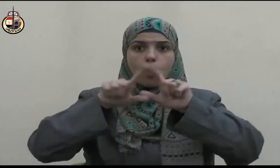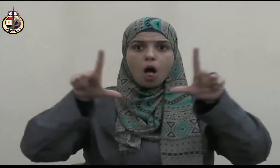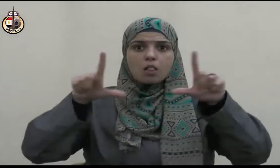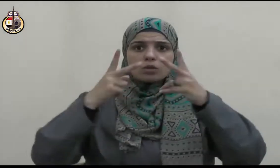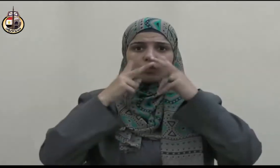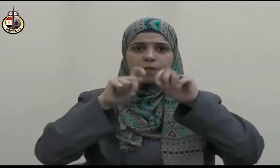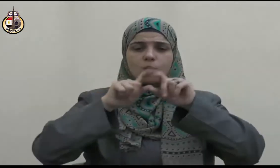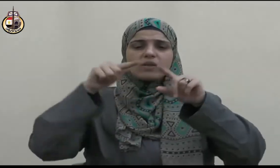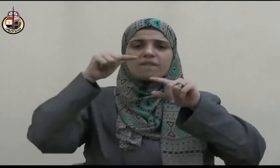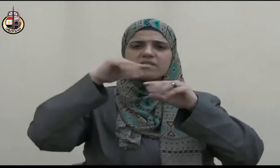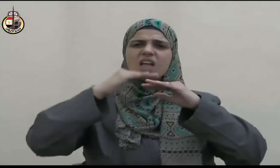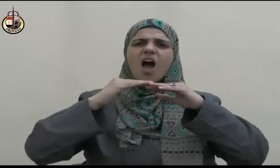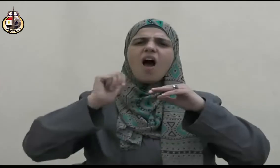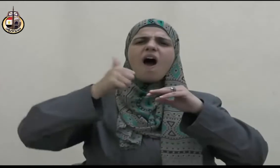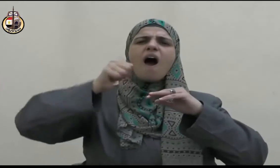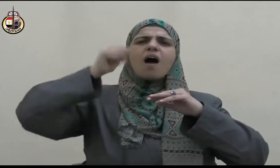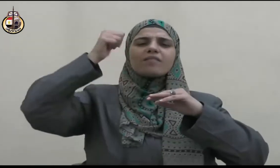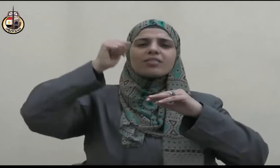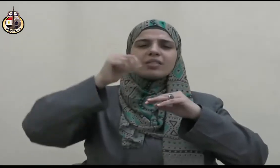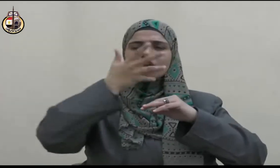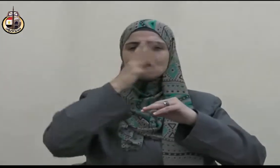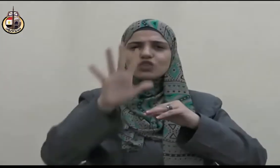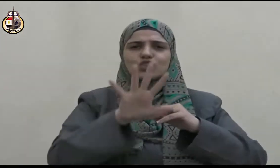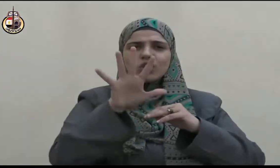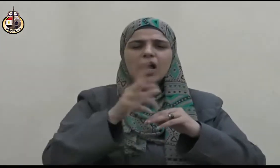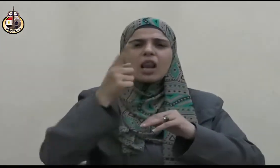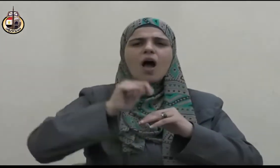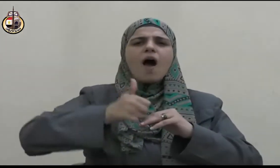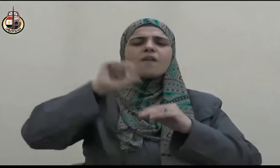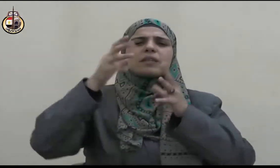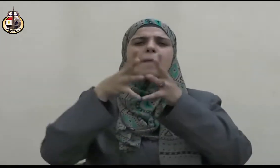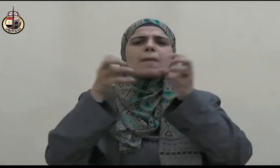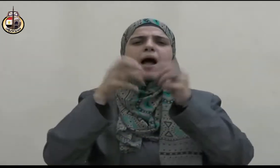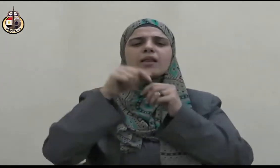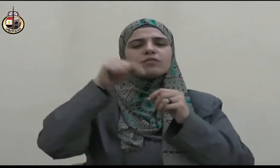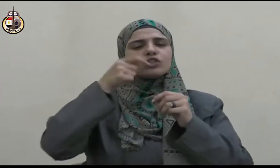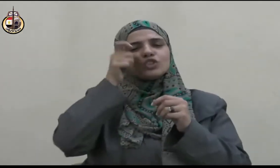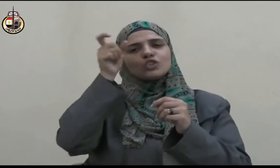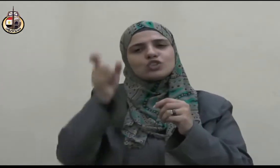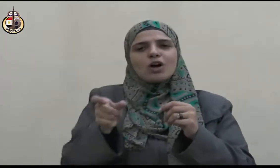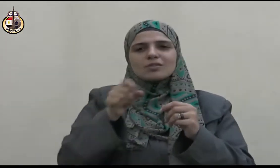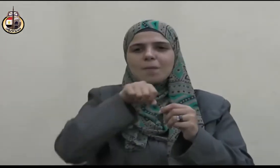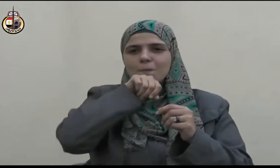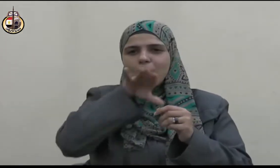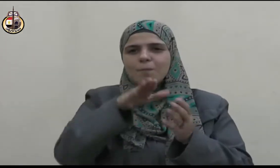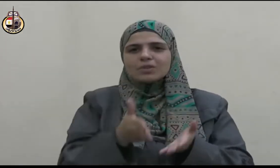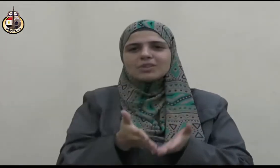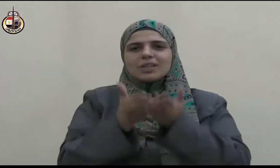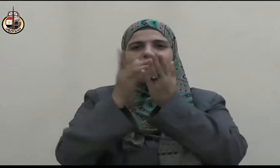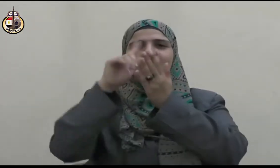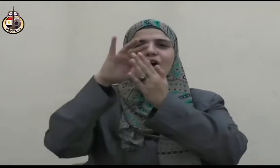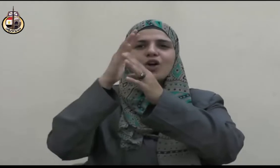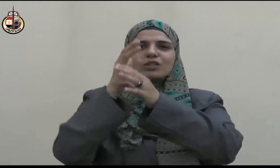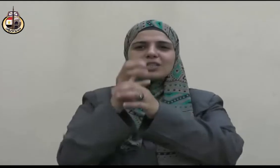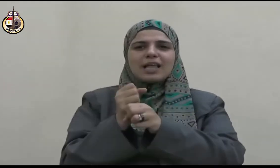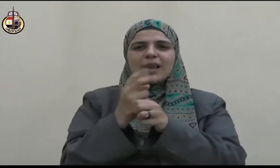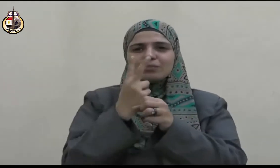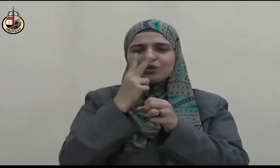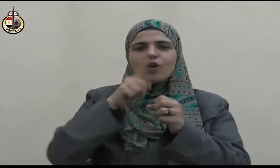المدعة عنده إلى أهلها رغم أنهم ناصبوه العداء وأخرجوه